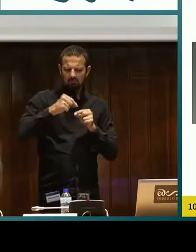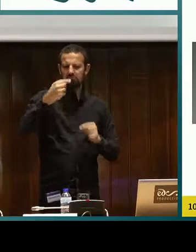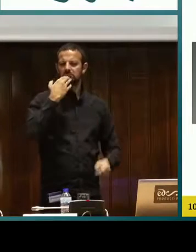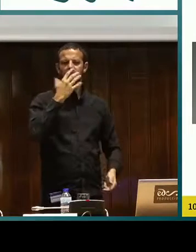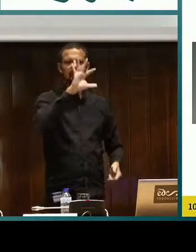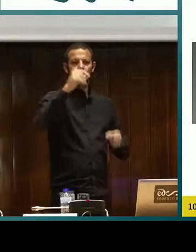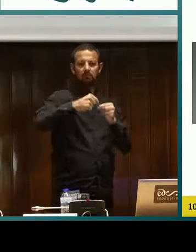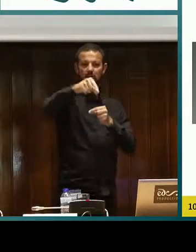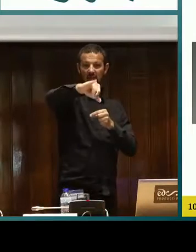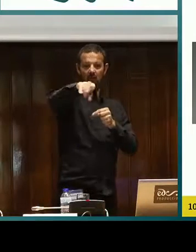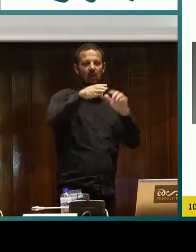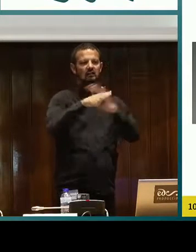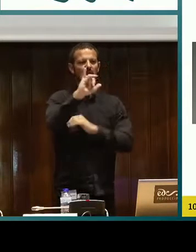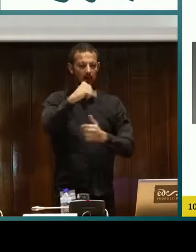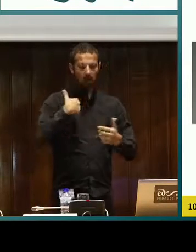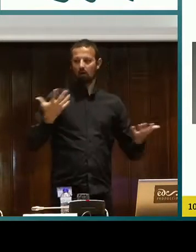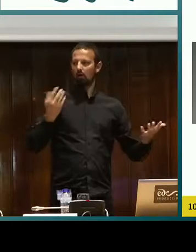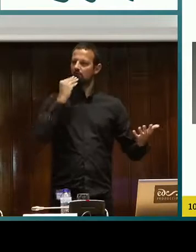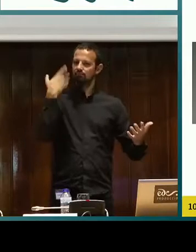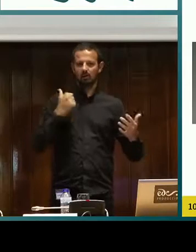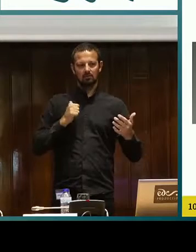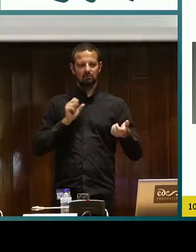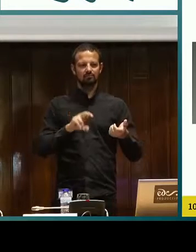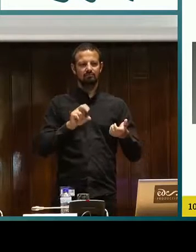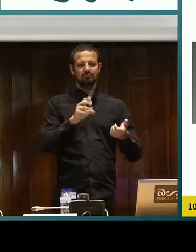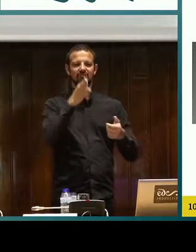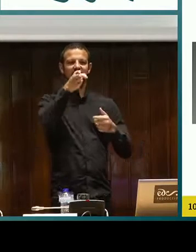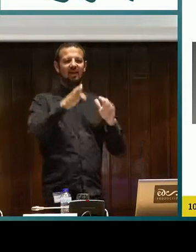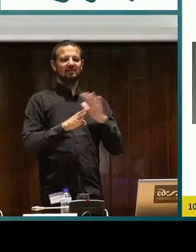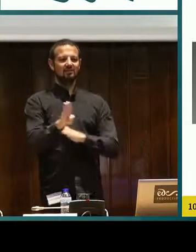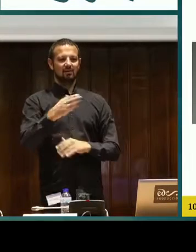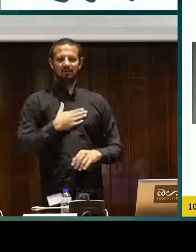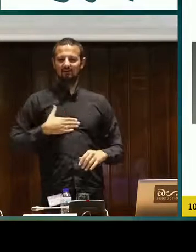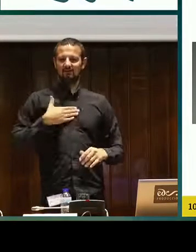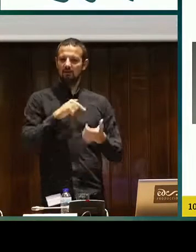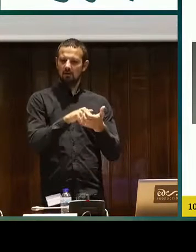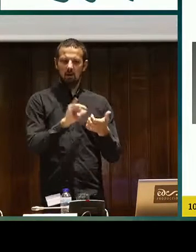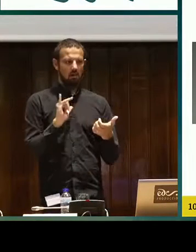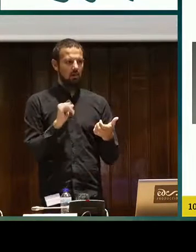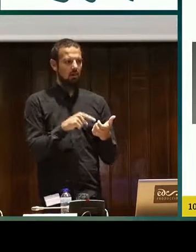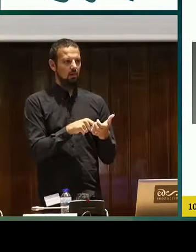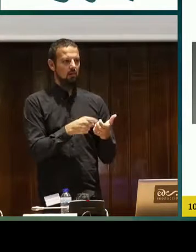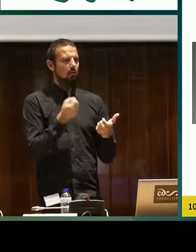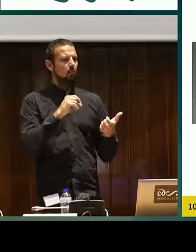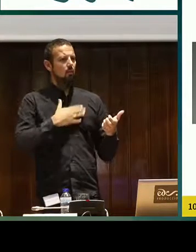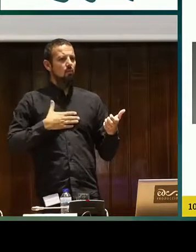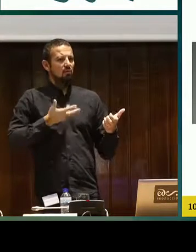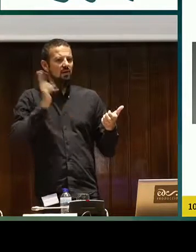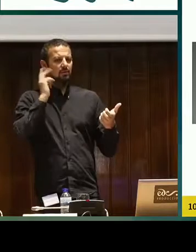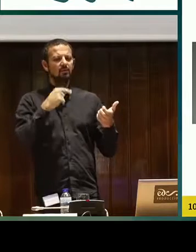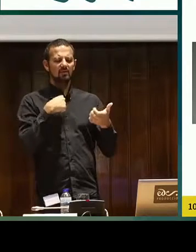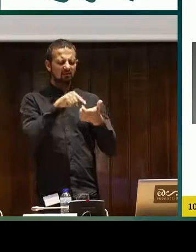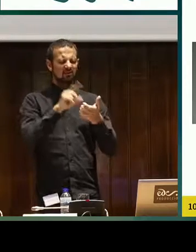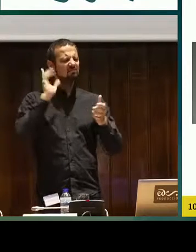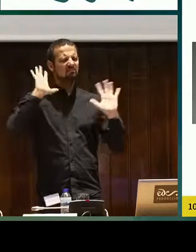decir en mi radio dónde se encuentran monumentos o funciones, todo tema